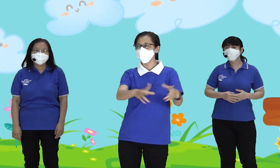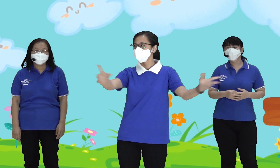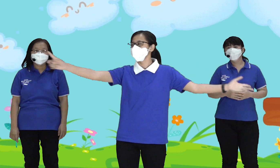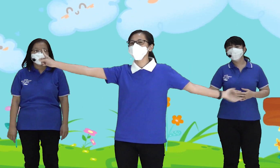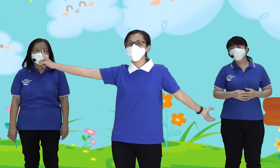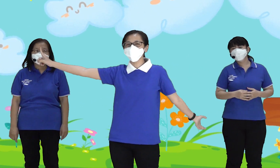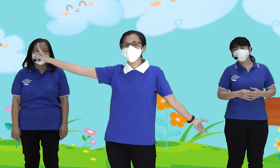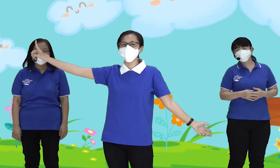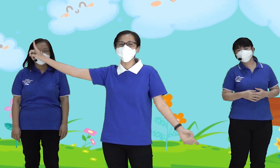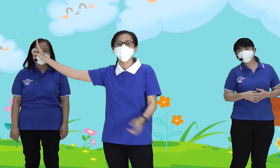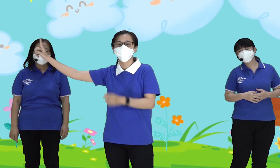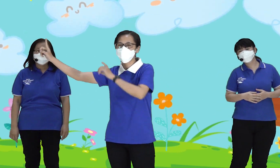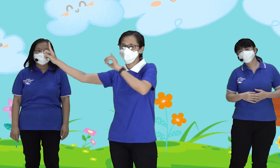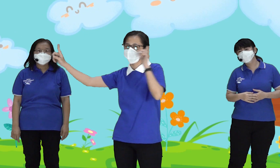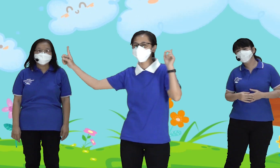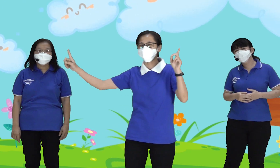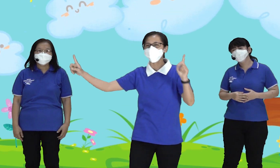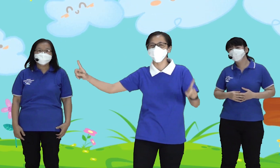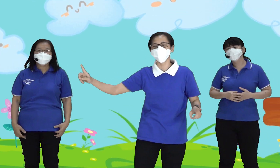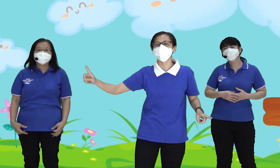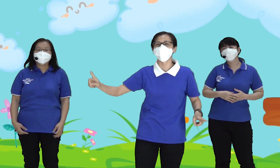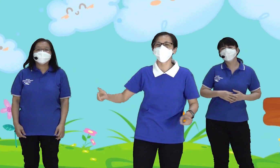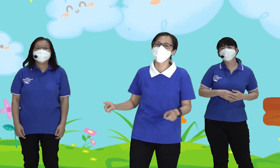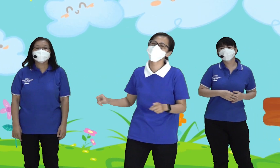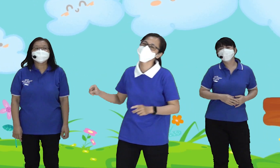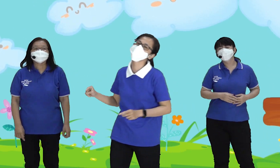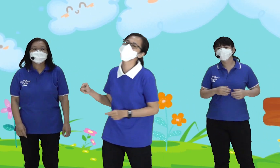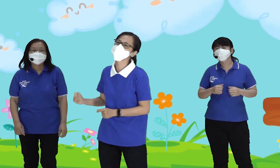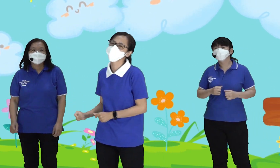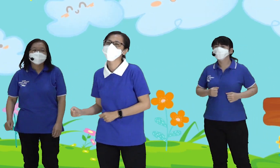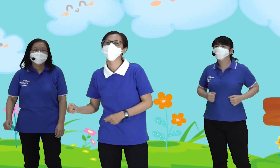raja Kita semua anak raja